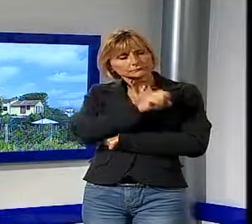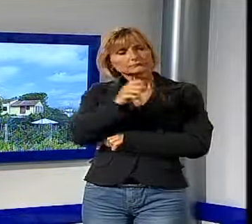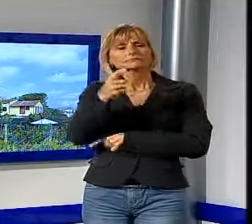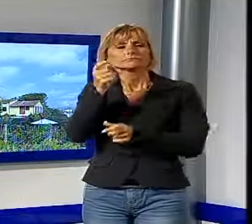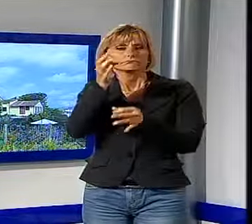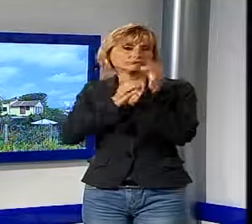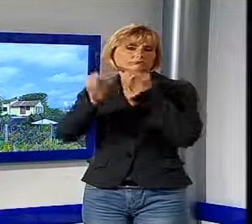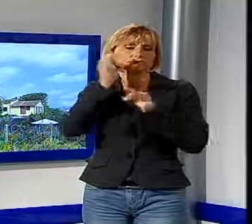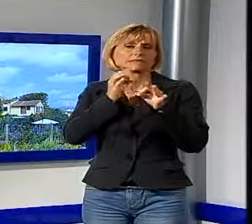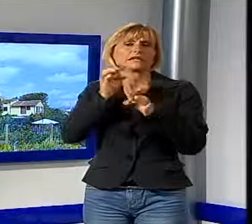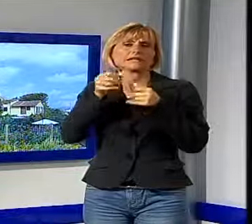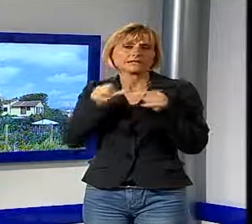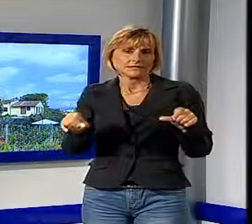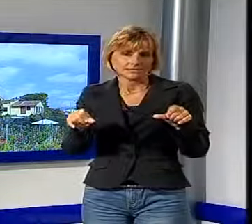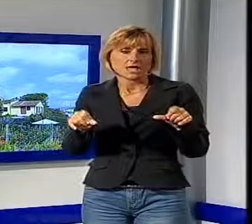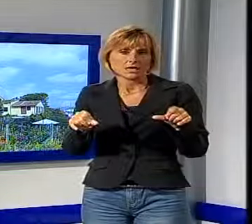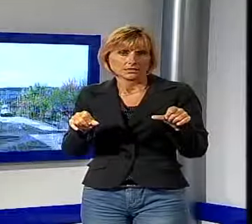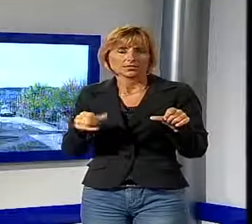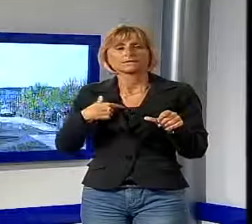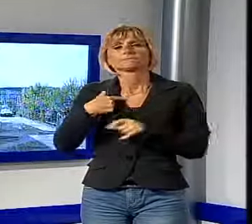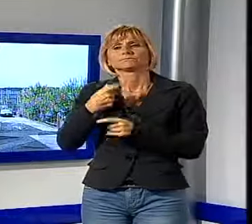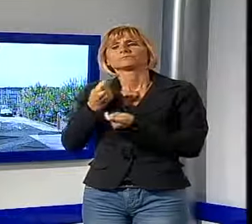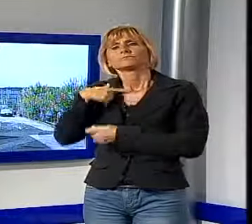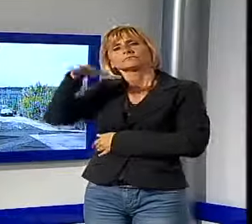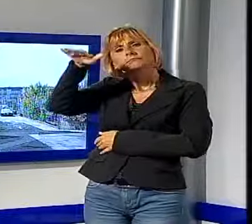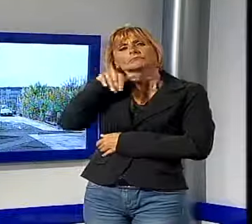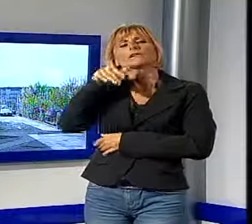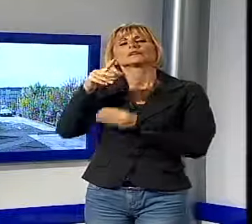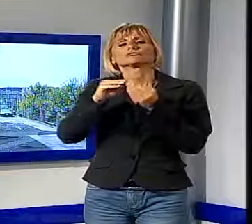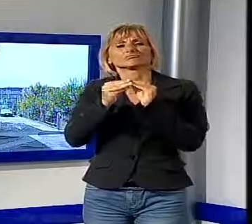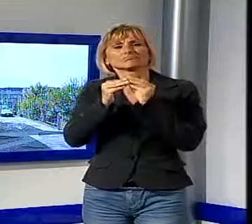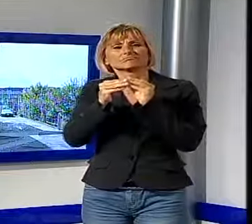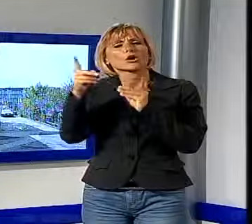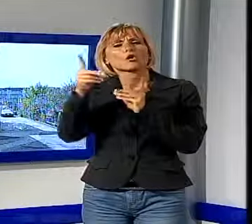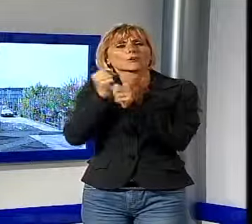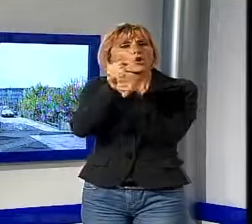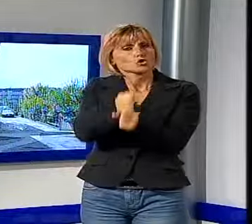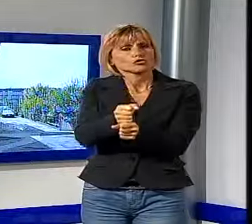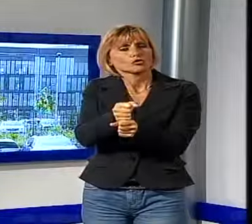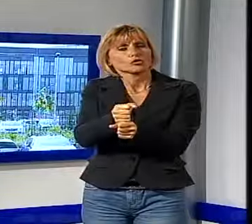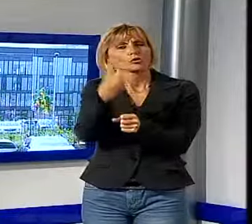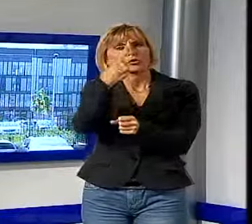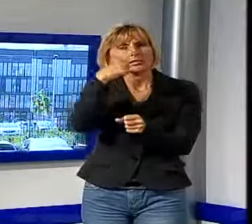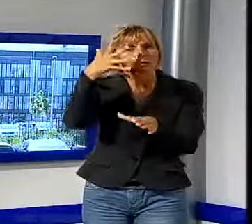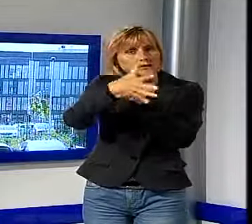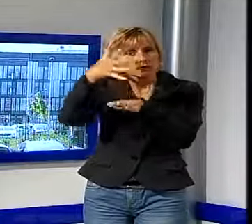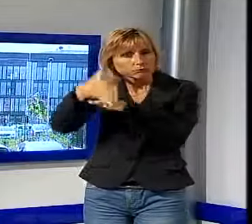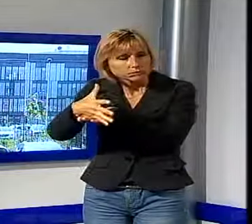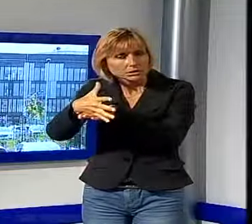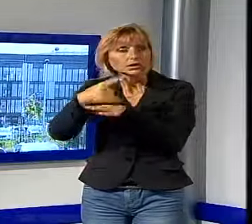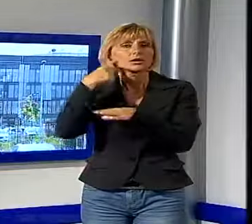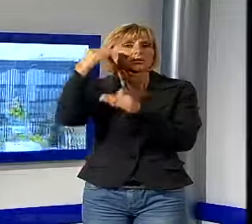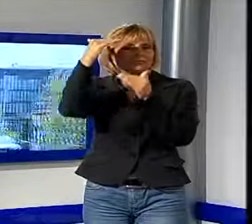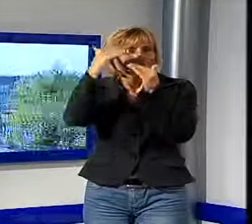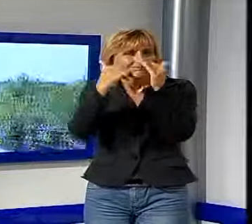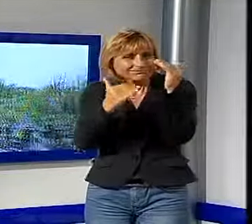questo abbiamo già sollecitato il concessionario a rendere operativi a brevissima scadenza due tipi di intervento. Abbassare il